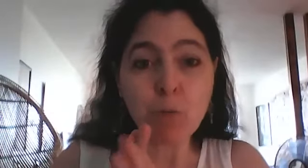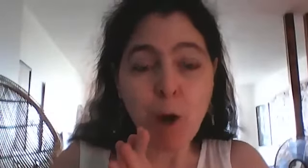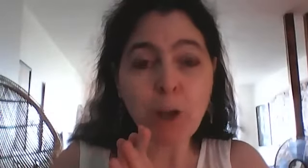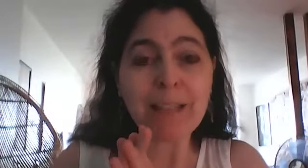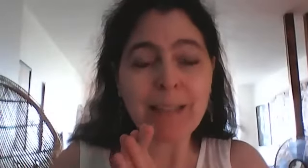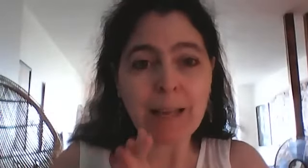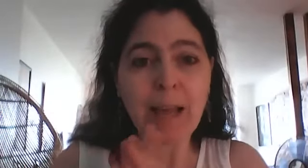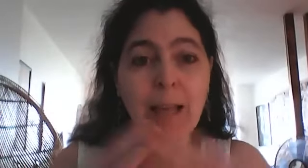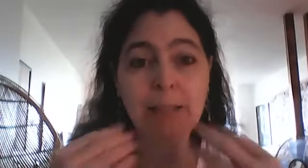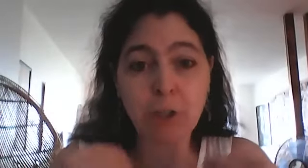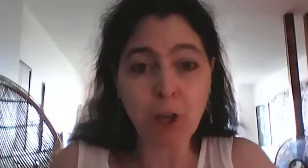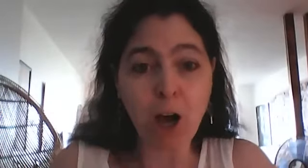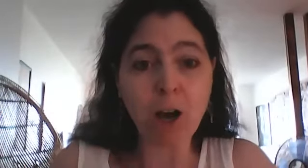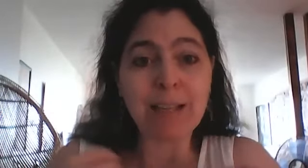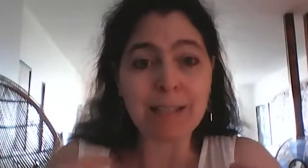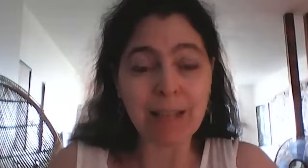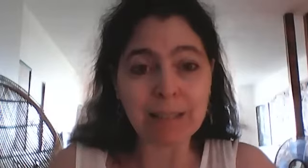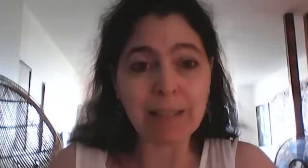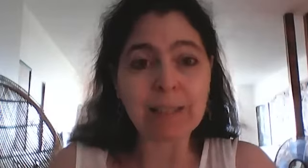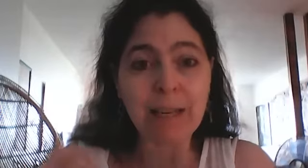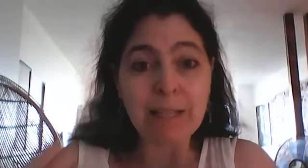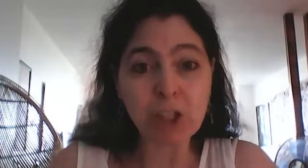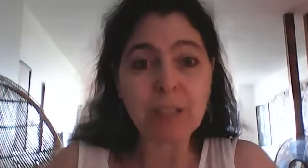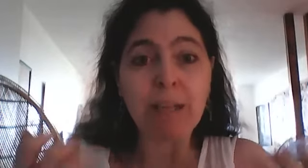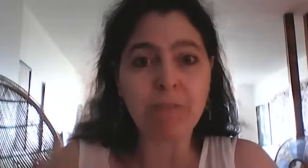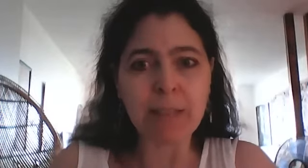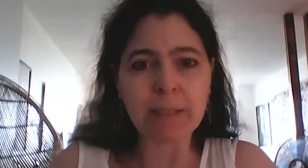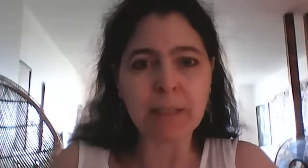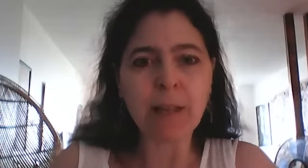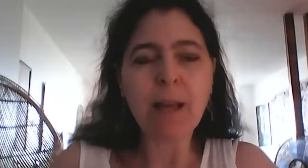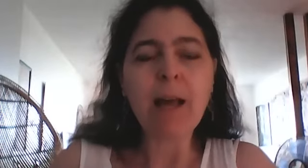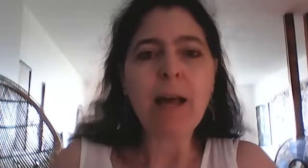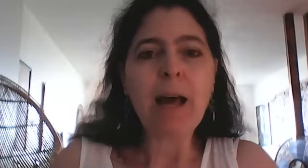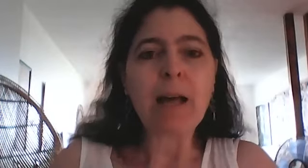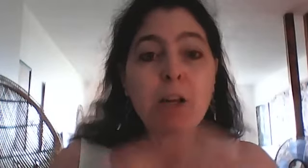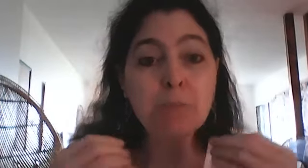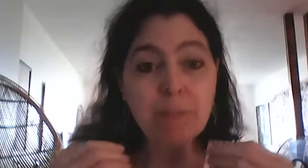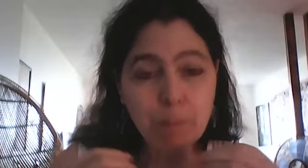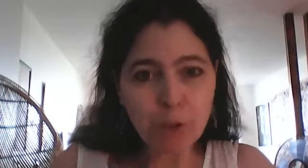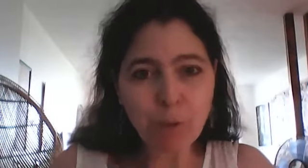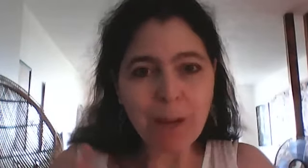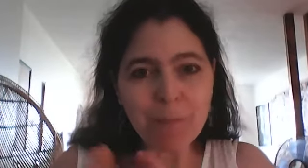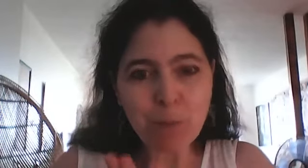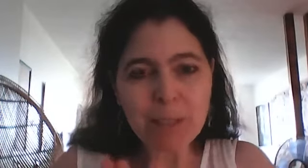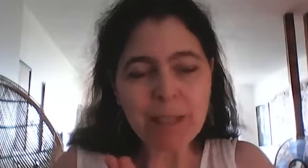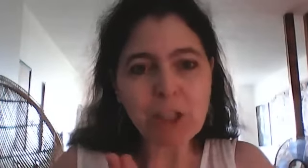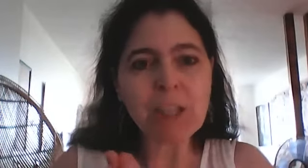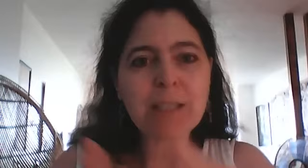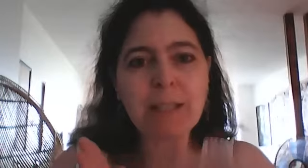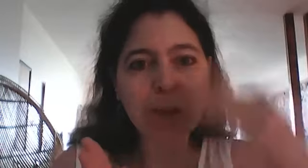l'humeur dans le caractère dans le corps dans la santé dans l'énergie dans la vitalité alors si vous avez besoin de plus d'énergie si quelqu